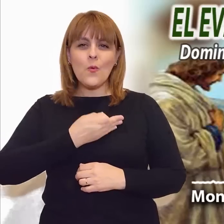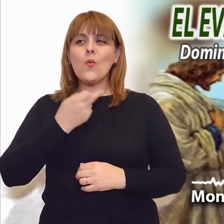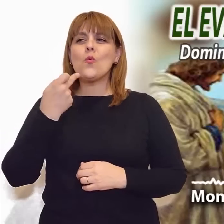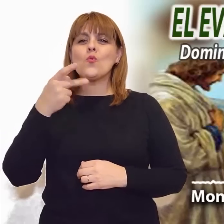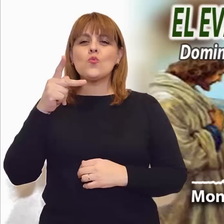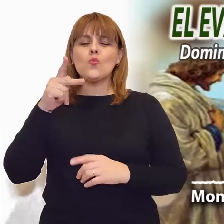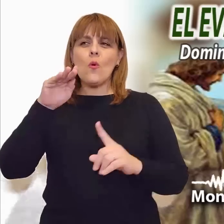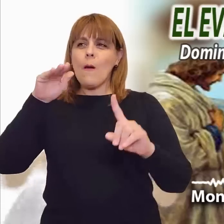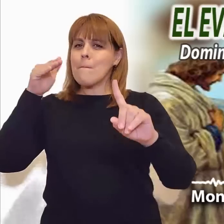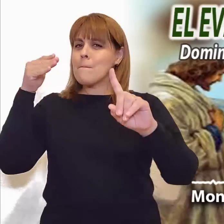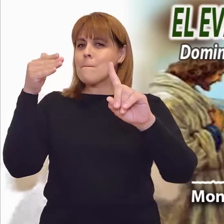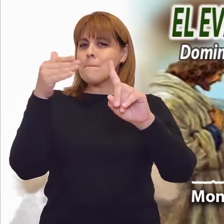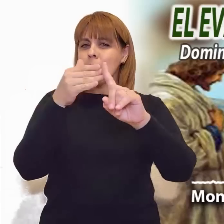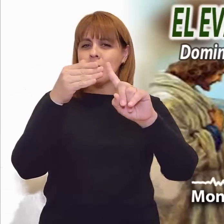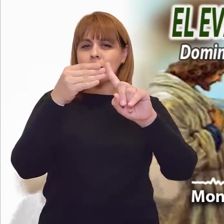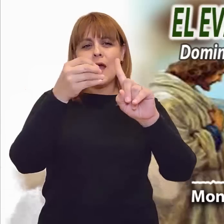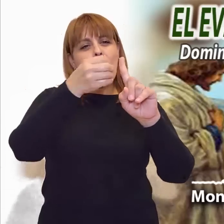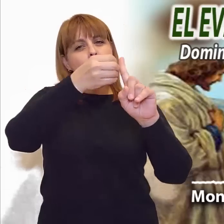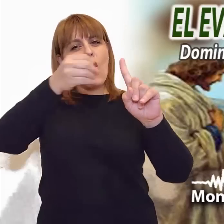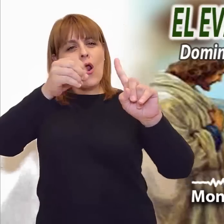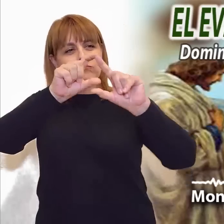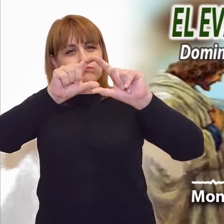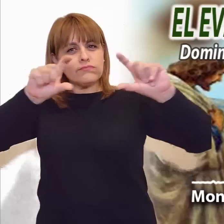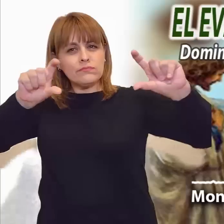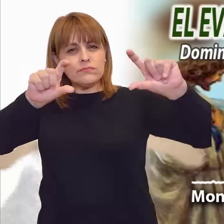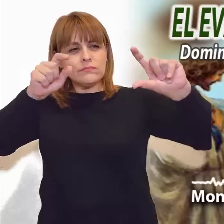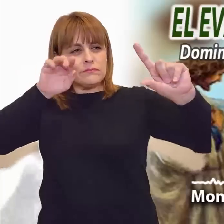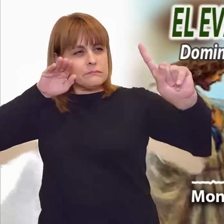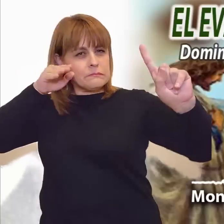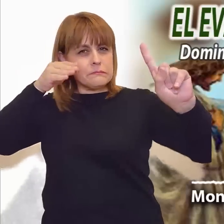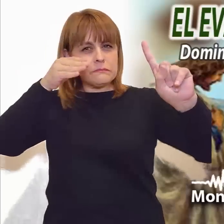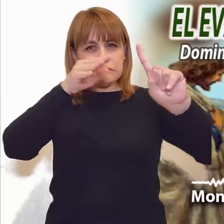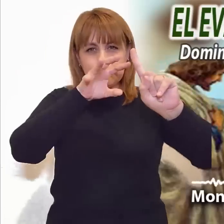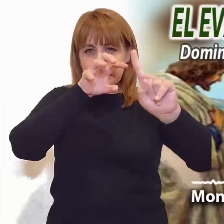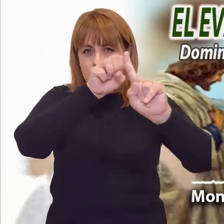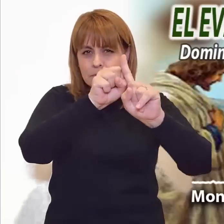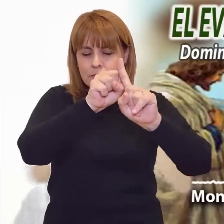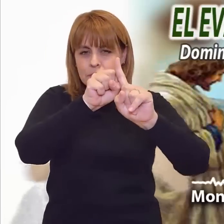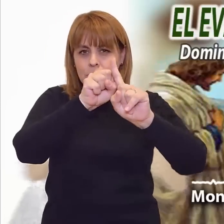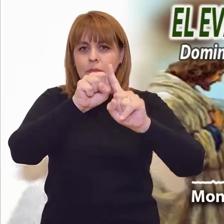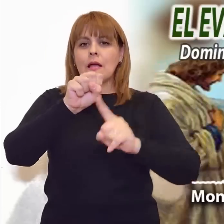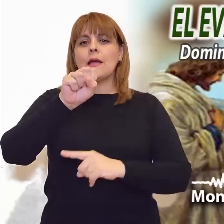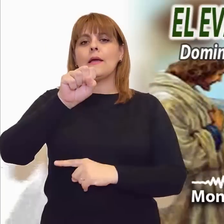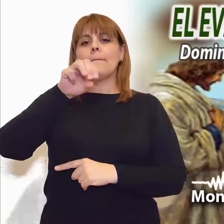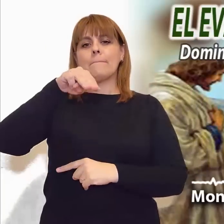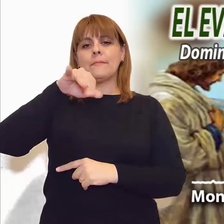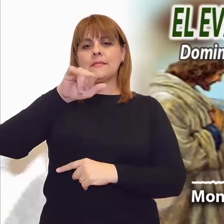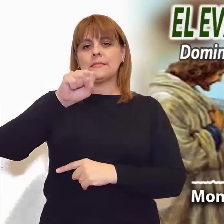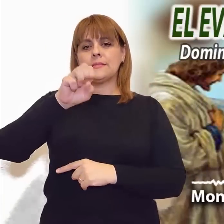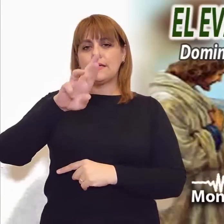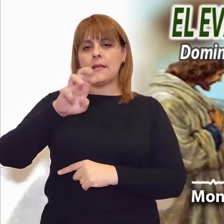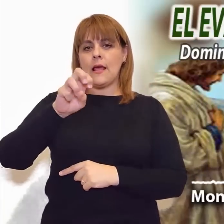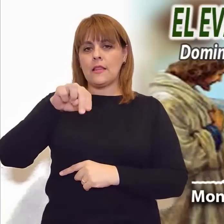como un elegido por la misericordia de Dios, que contempla toda su realidad de pequeñez y